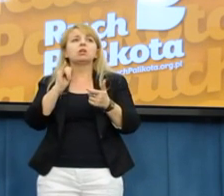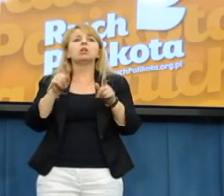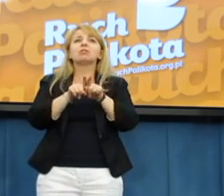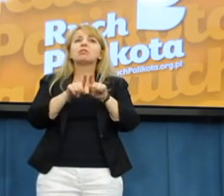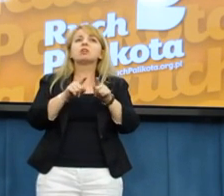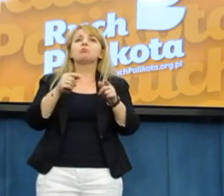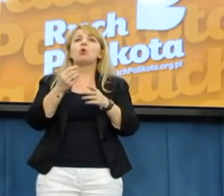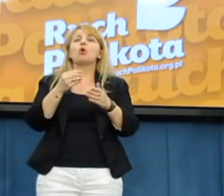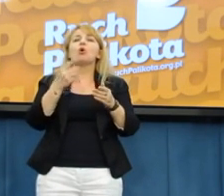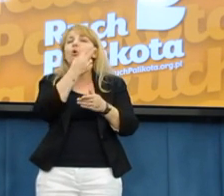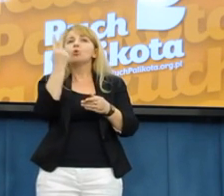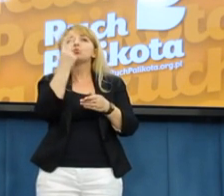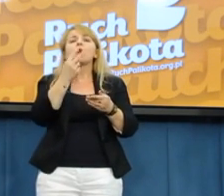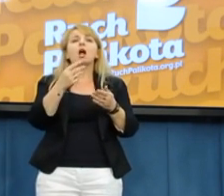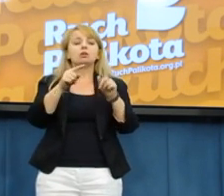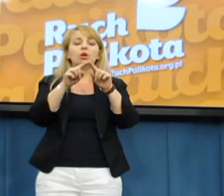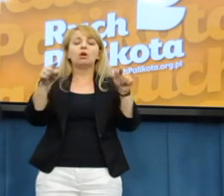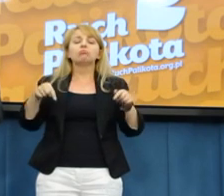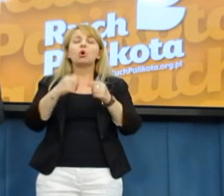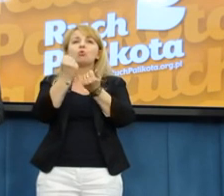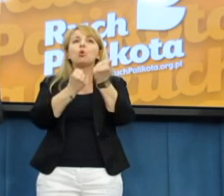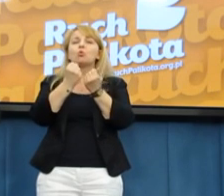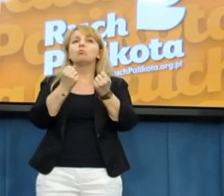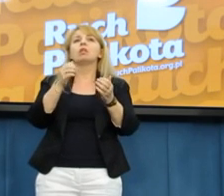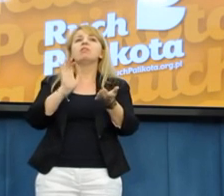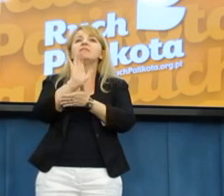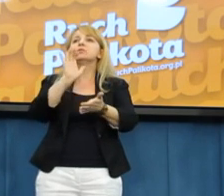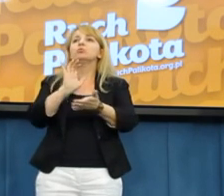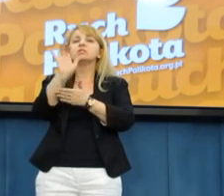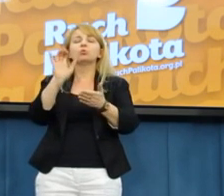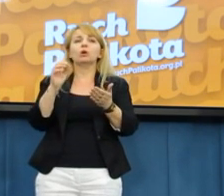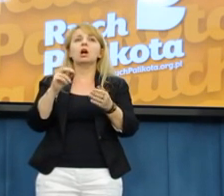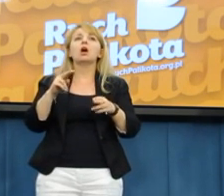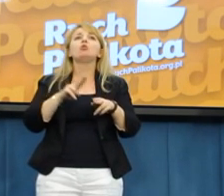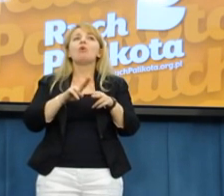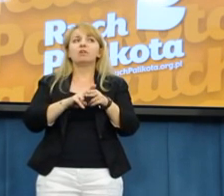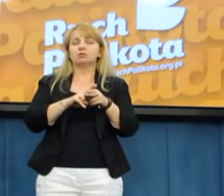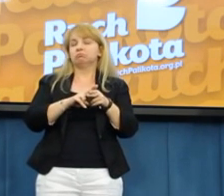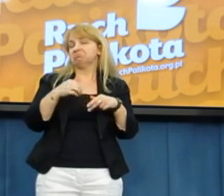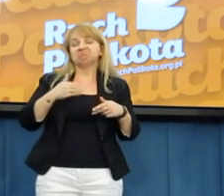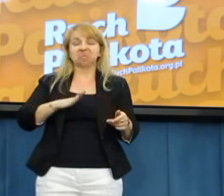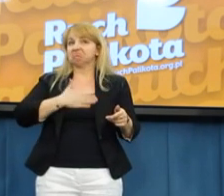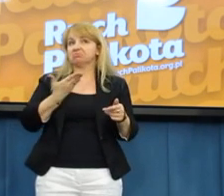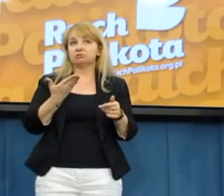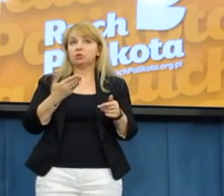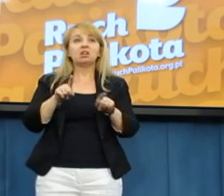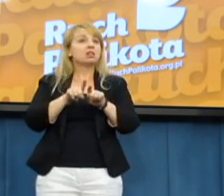potwierdzają to podczas przesłuchań pracownicy Urzędu Skarbowego w Lublinie. Proszę Państwa,